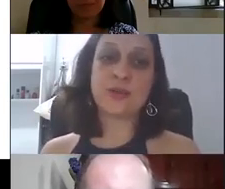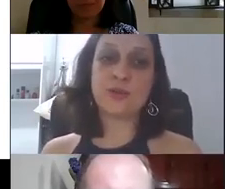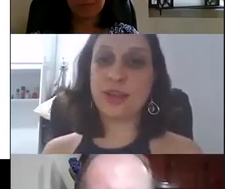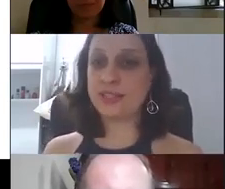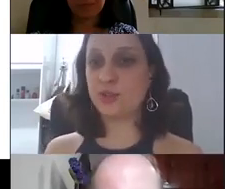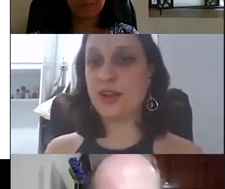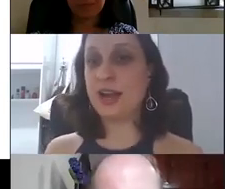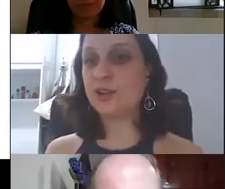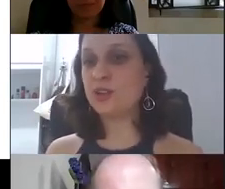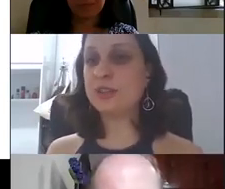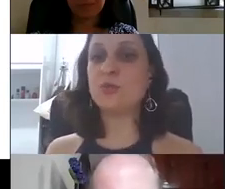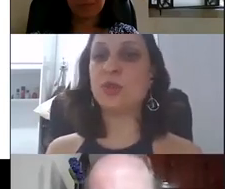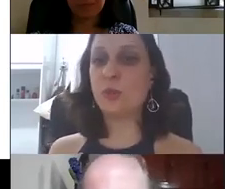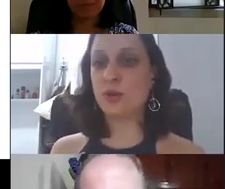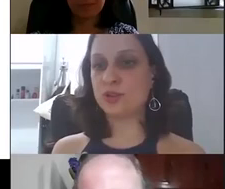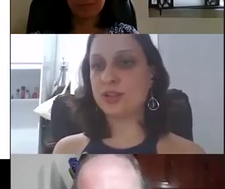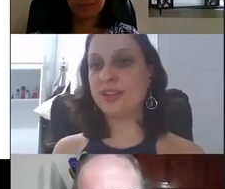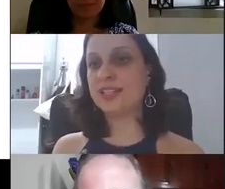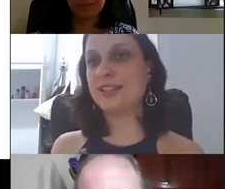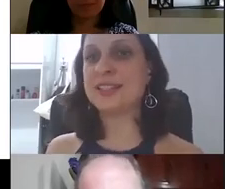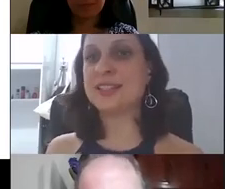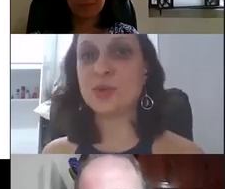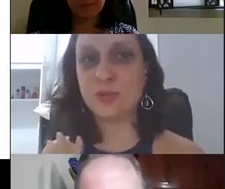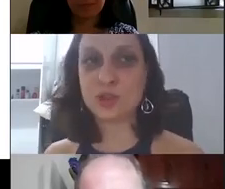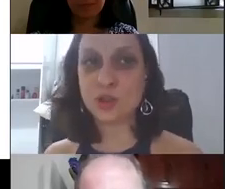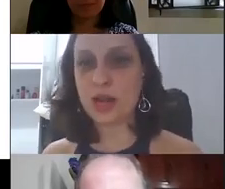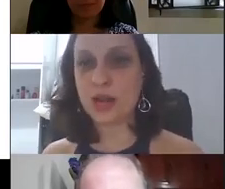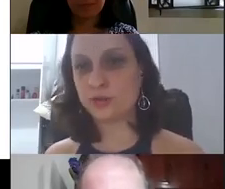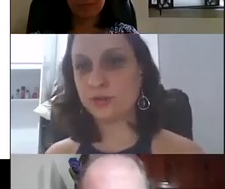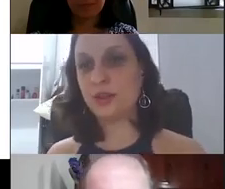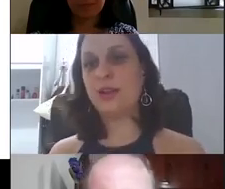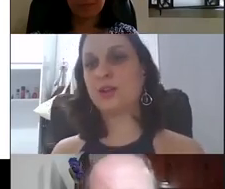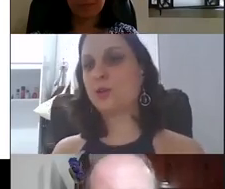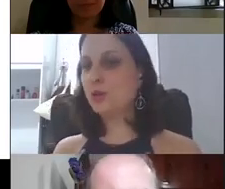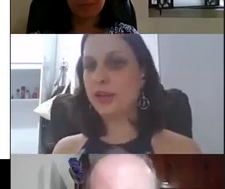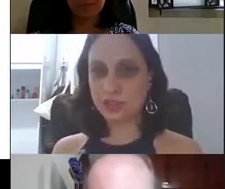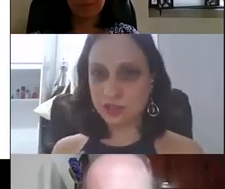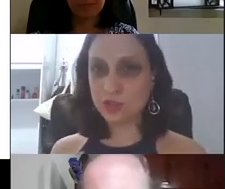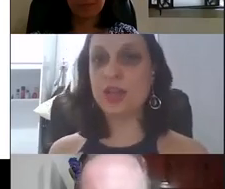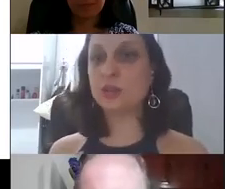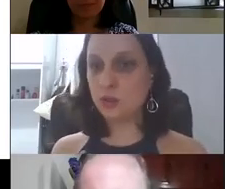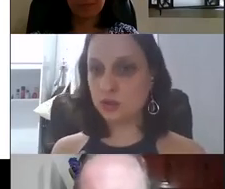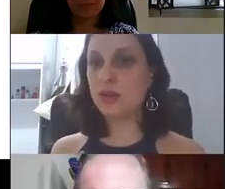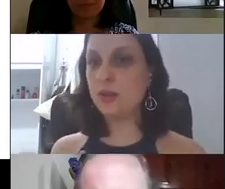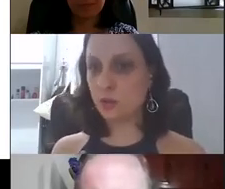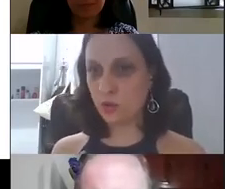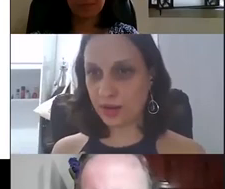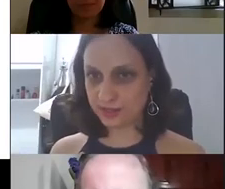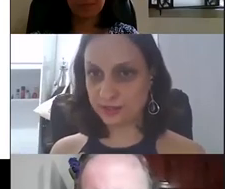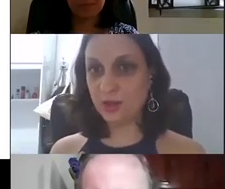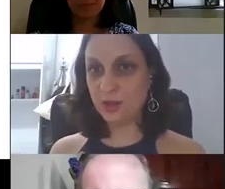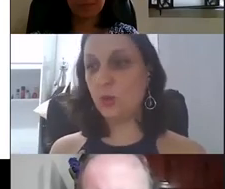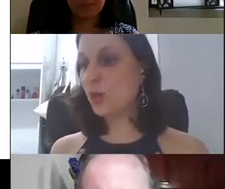que entraram com reserva de vagas também são muito poucas, das 75% somente de 4%, todo o restante entrou na ampla